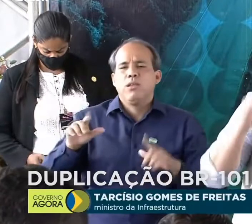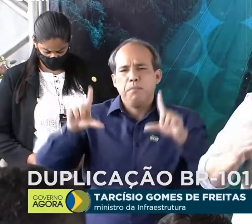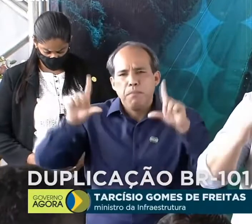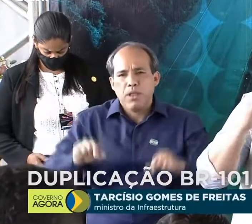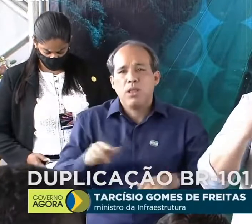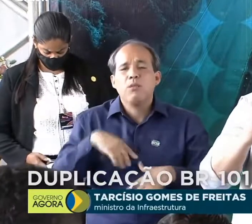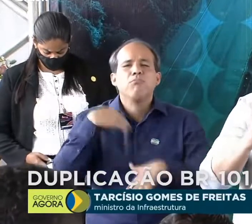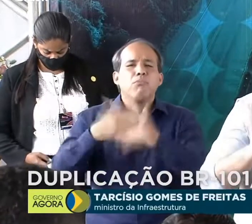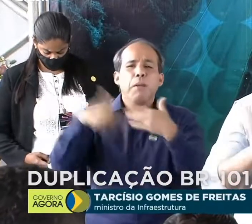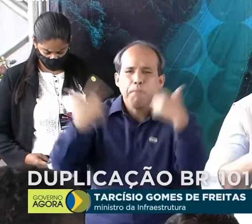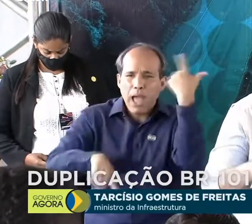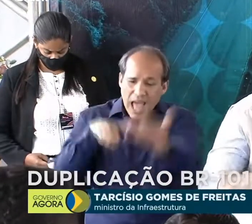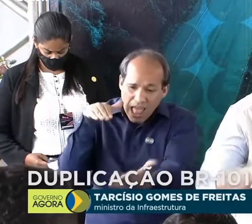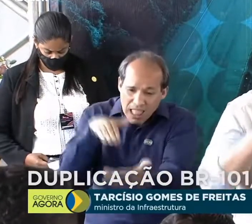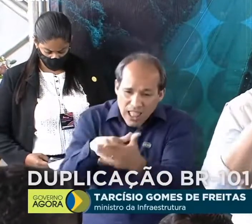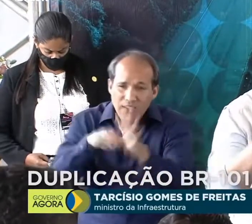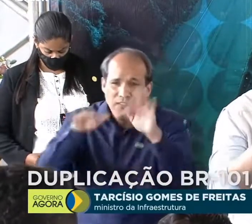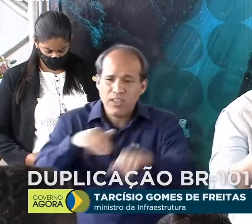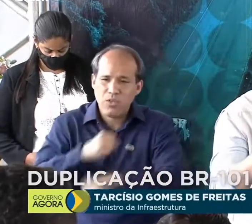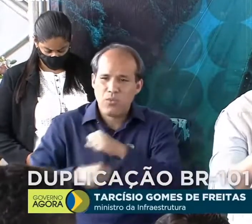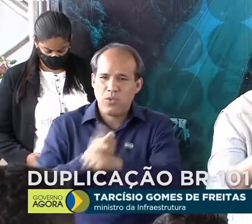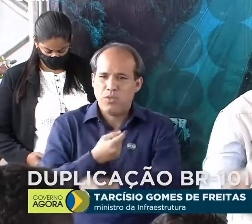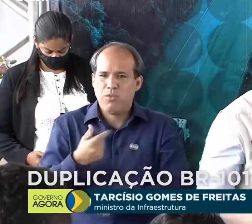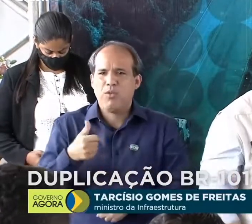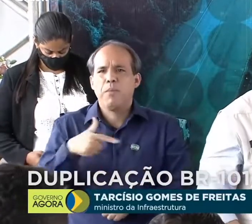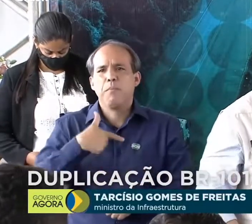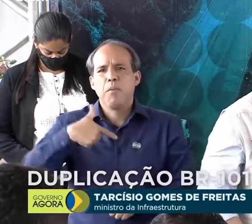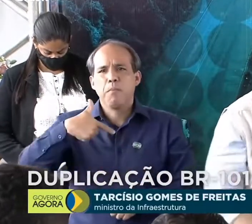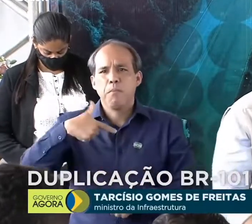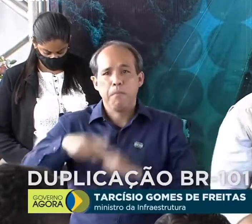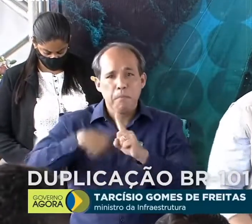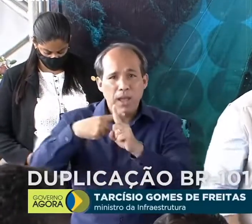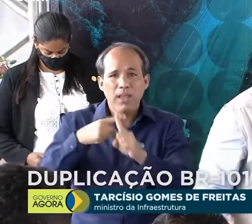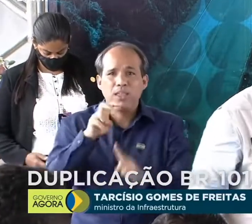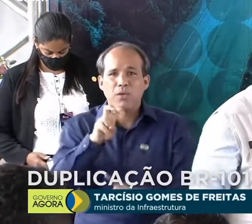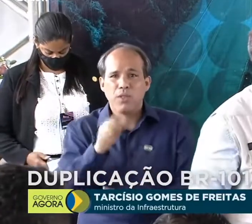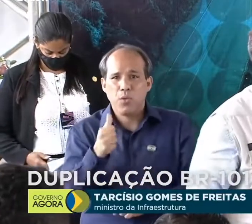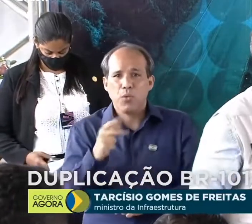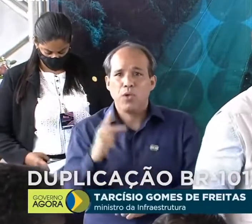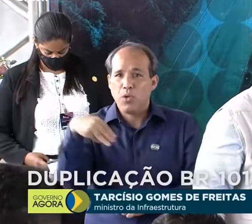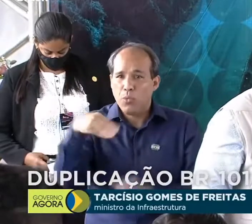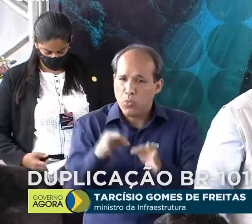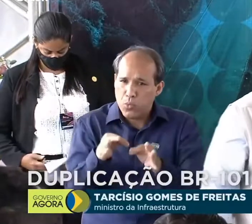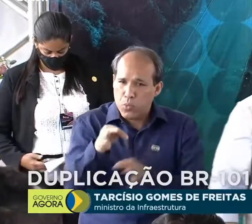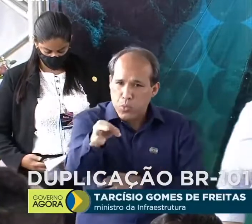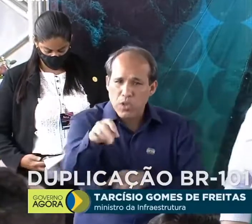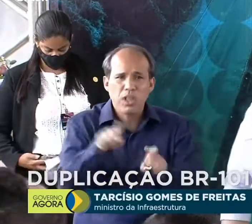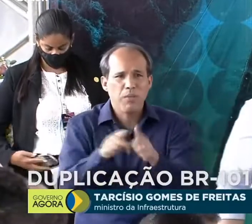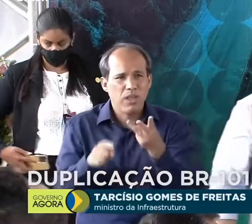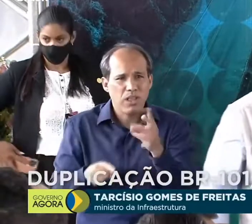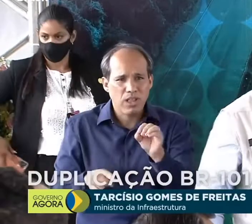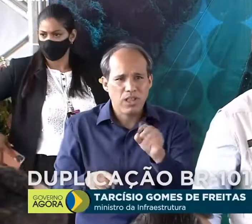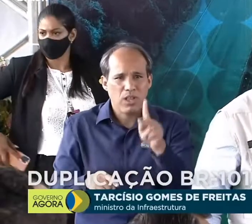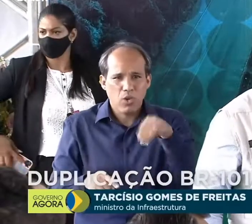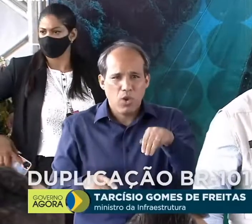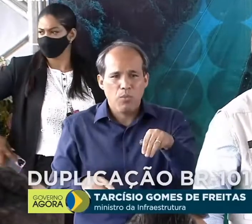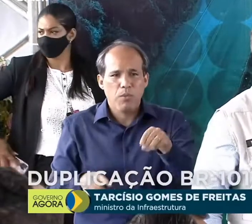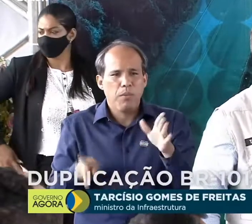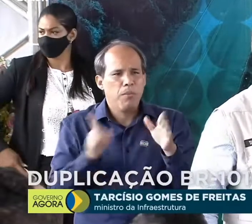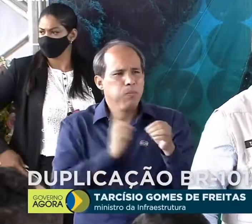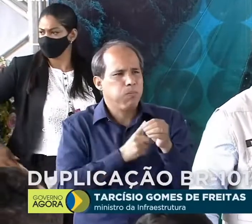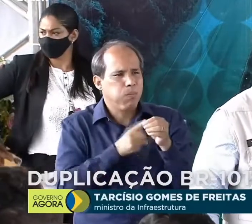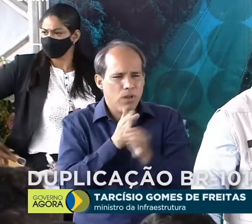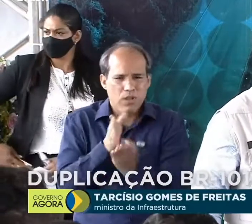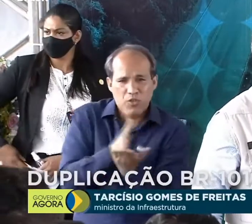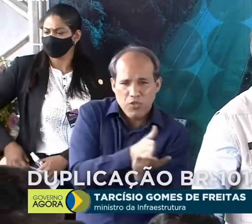ano, nós temos condições de entregar mais 51 quilômetros, mais 30 quilômetros do trecho da divisa